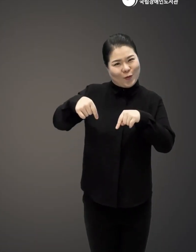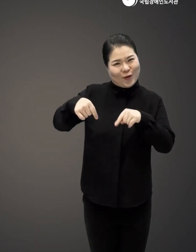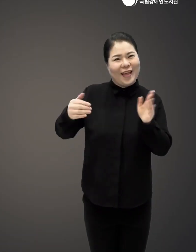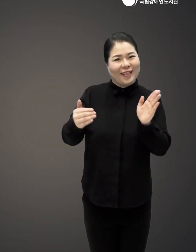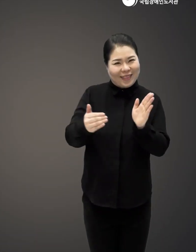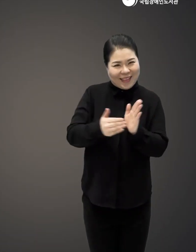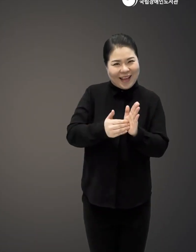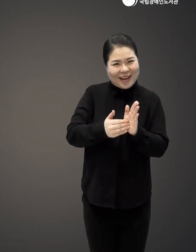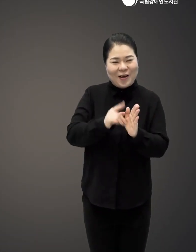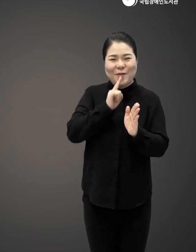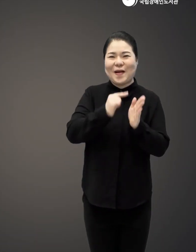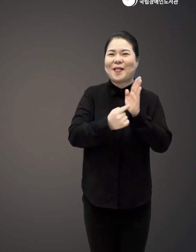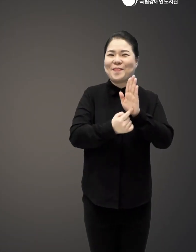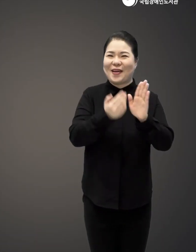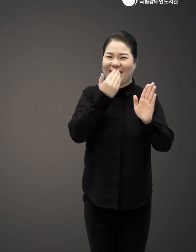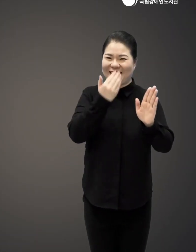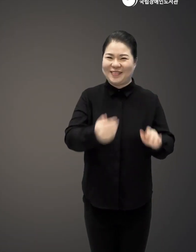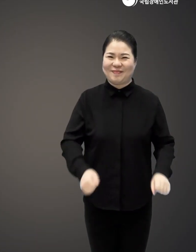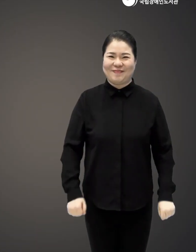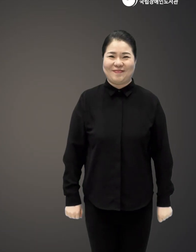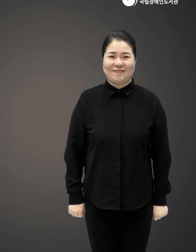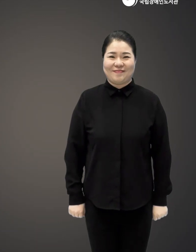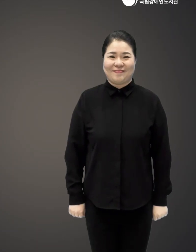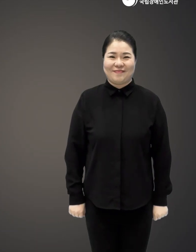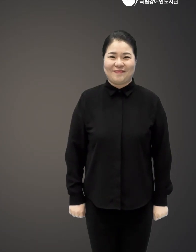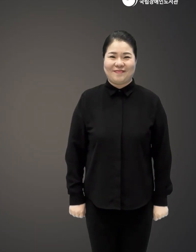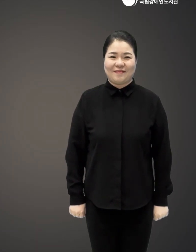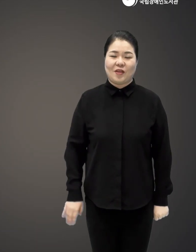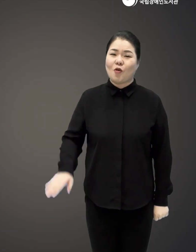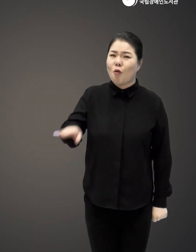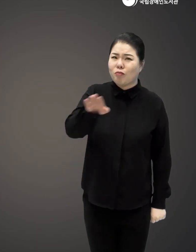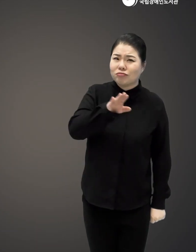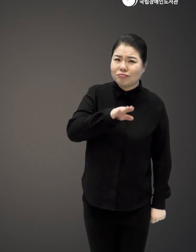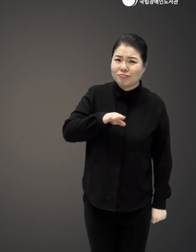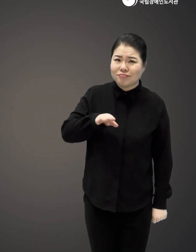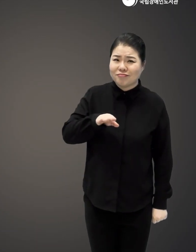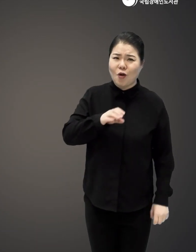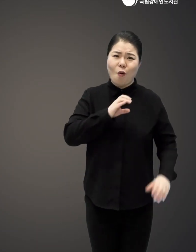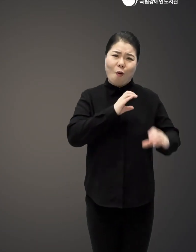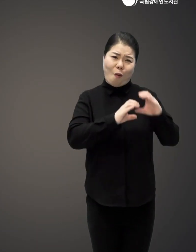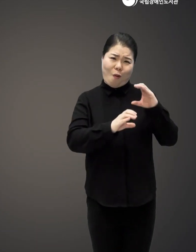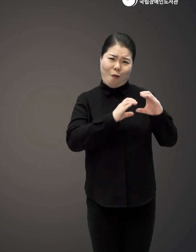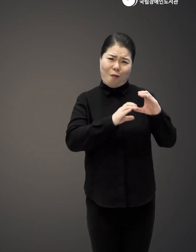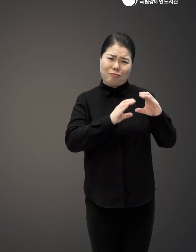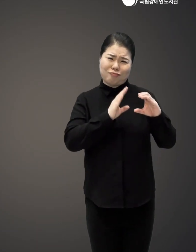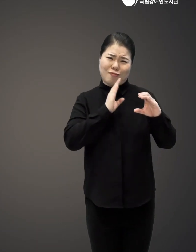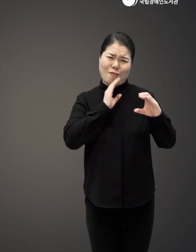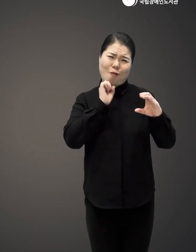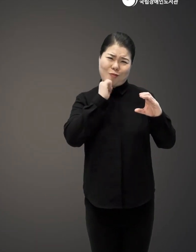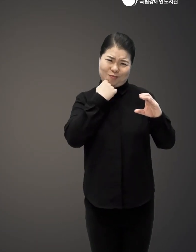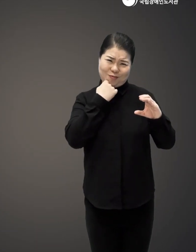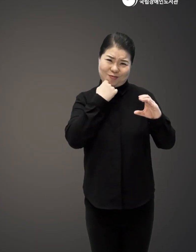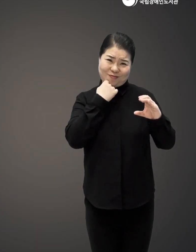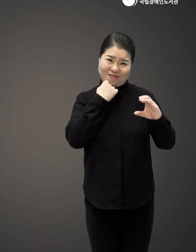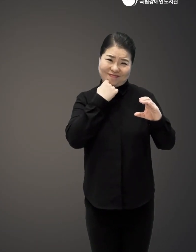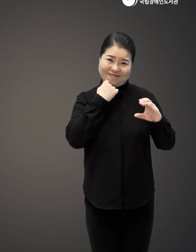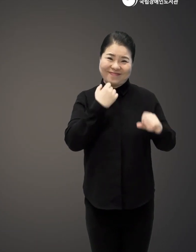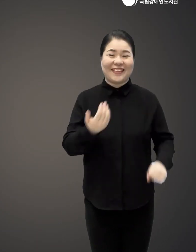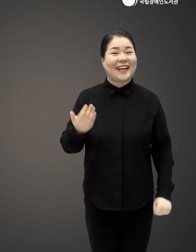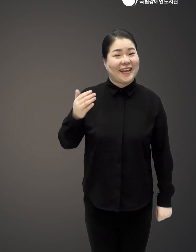했다 라고 이야기를 하게 되죠 여러분 소통 그러고 보니까 참 쉬운 거 아닙니다